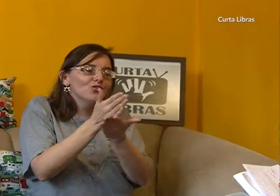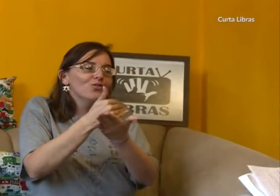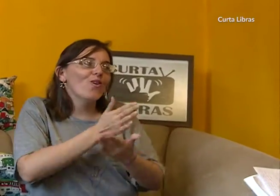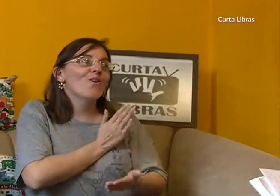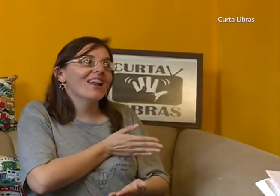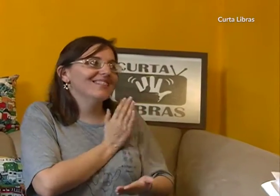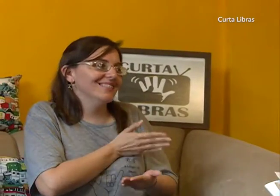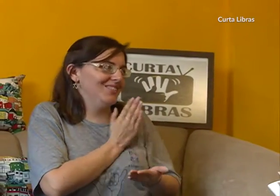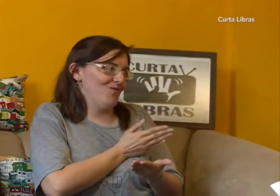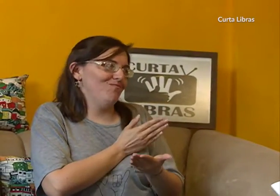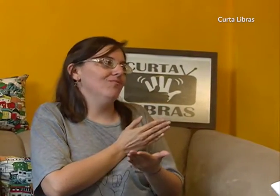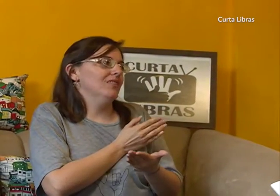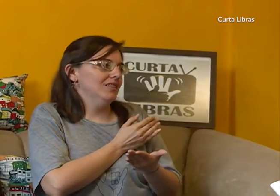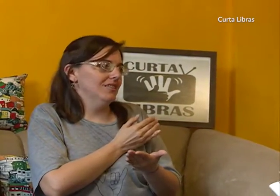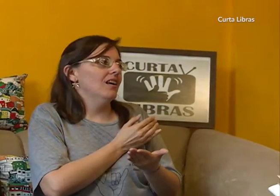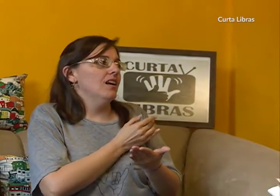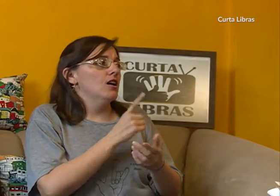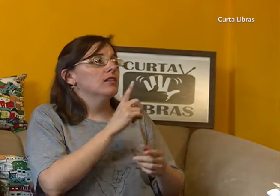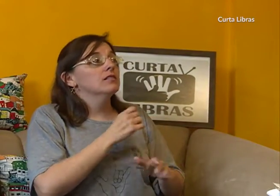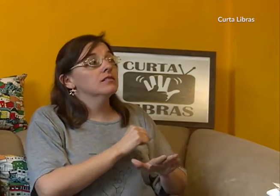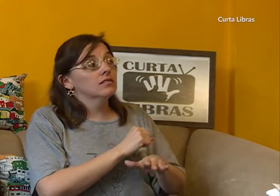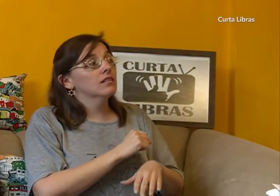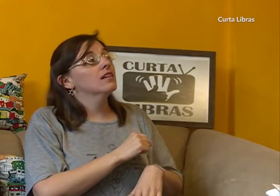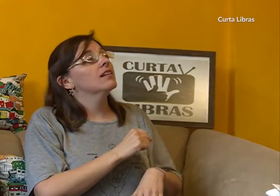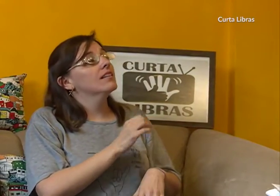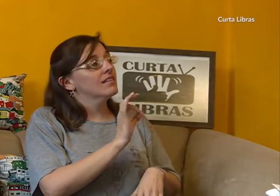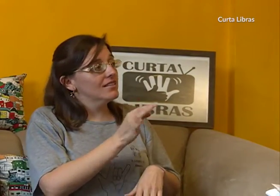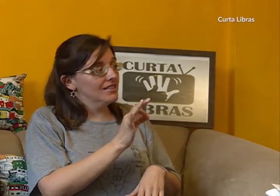Eu tenho o coração dividido. Eu amo os dois.